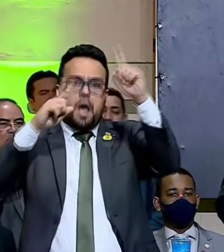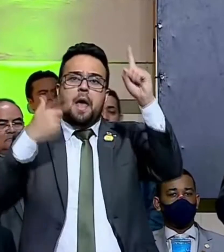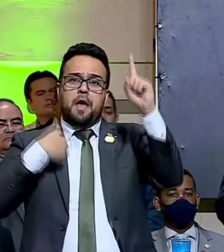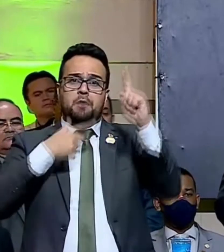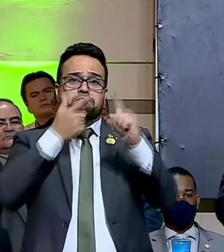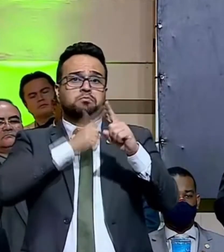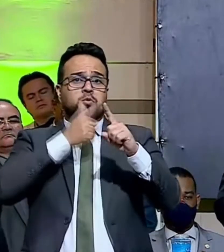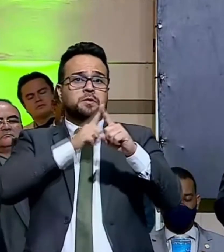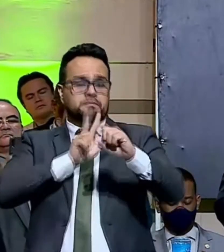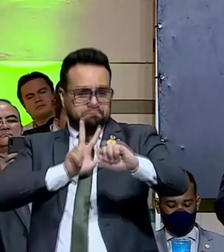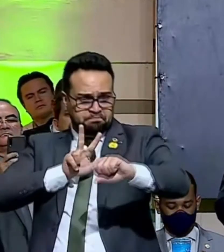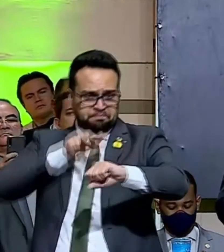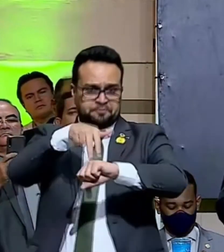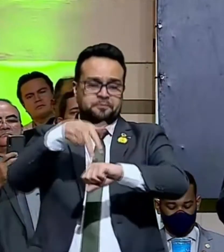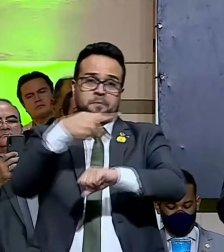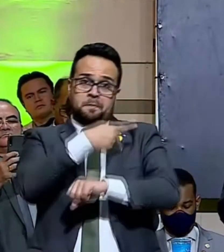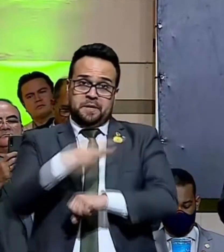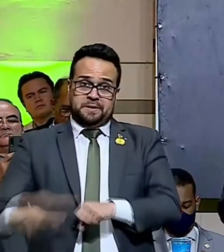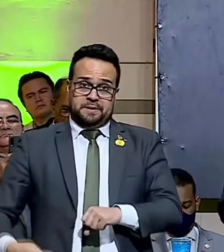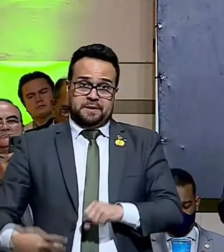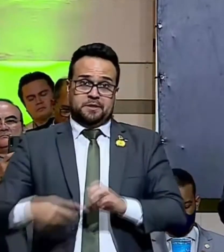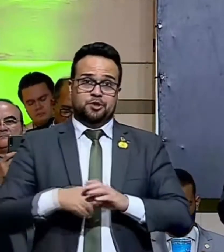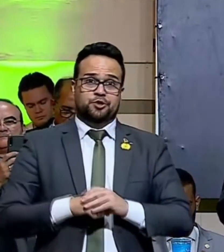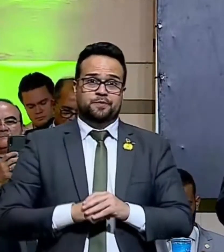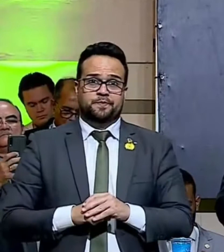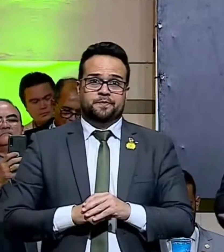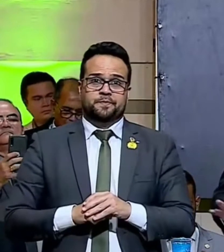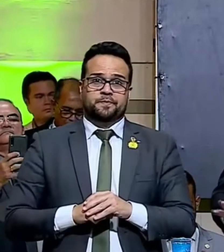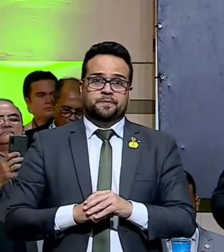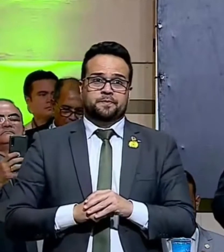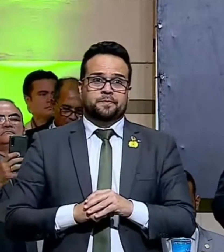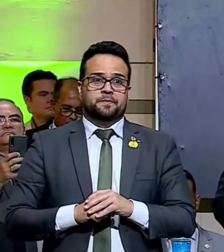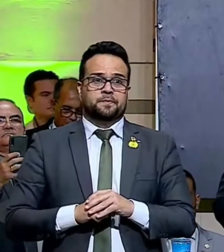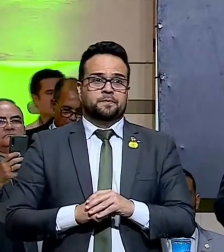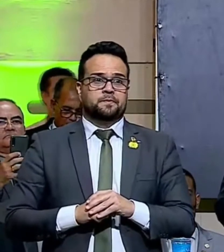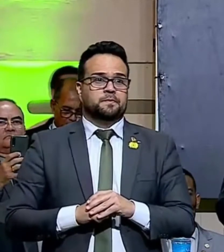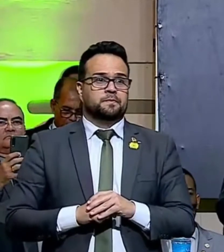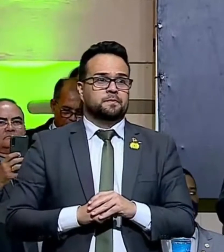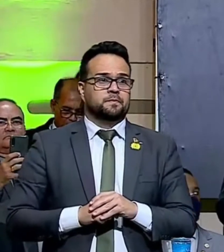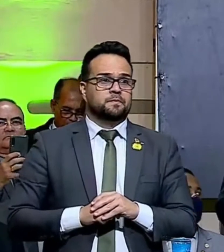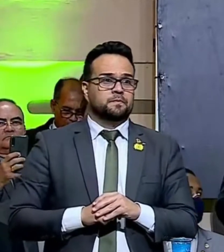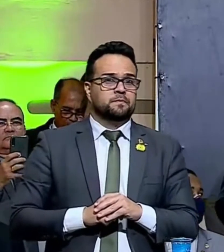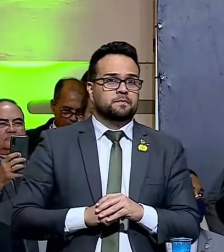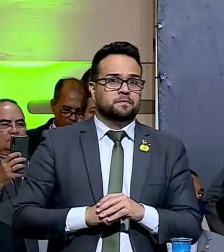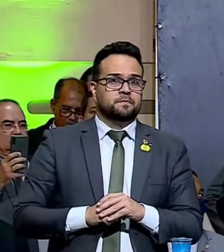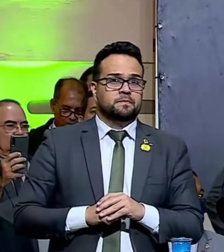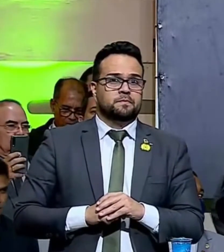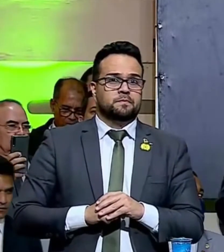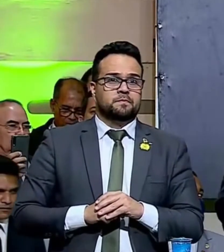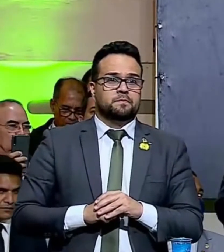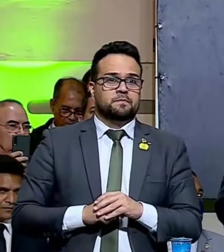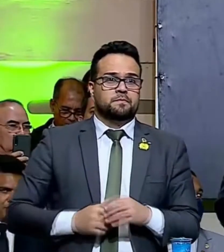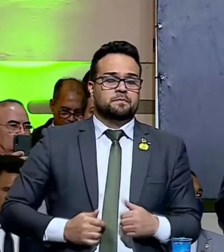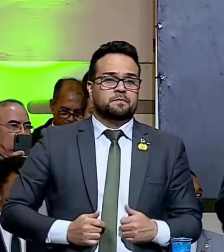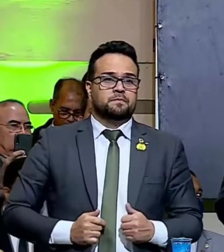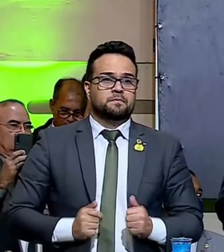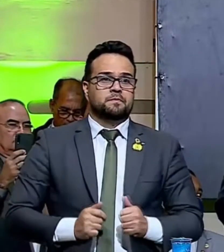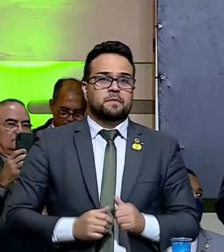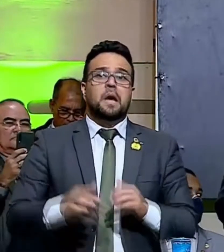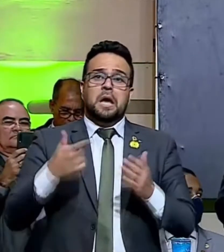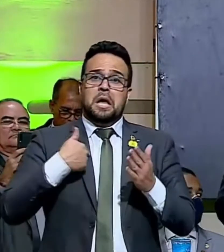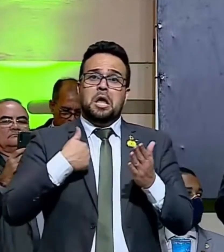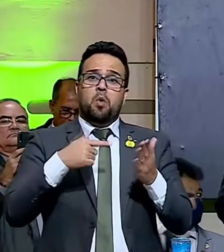Cheguei à presidência emprestando uma passagem